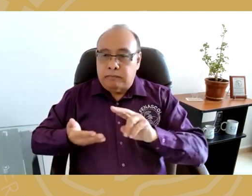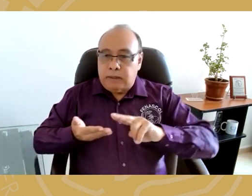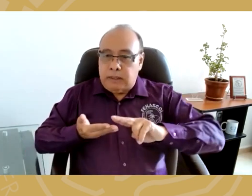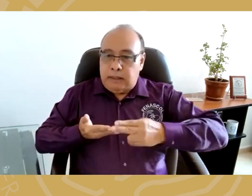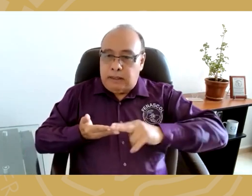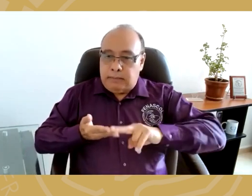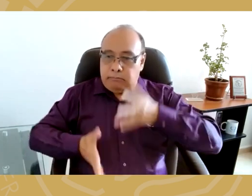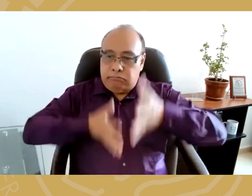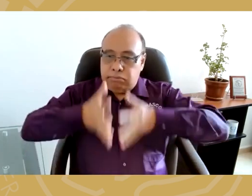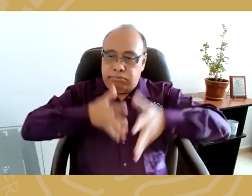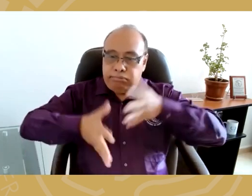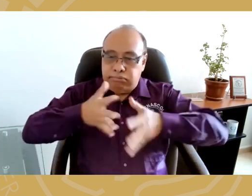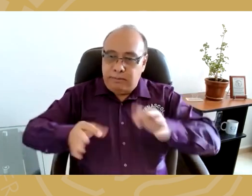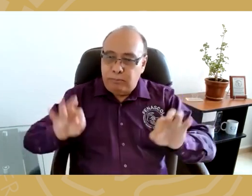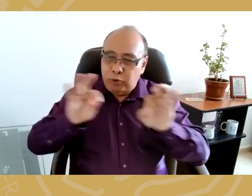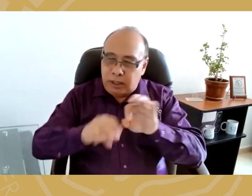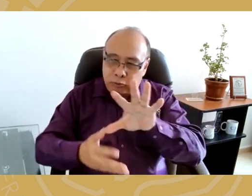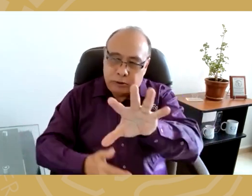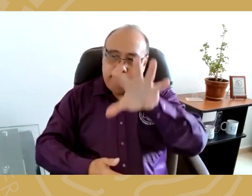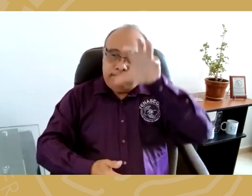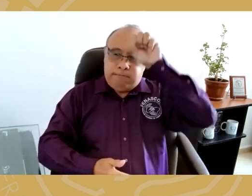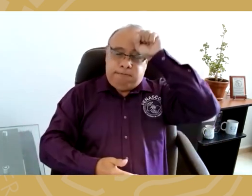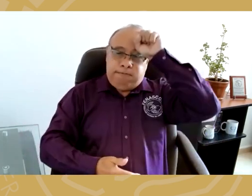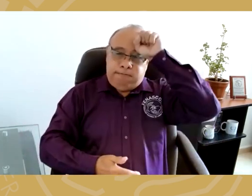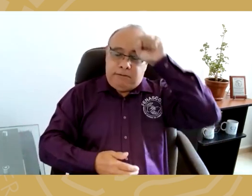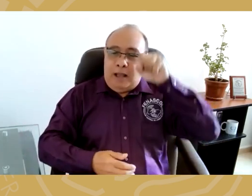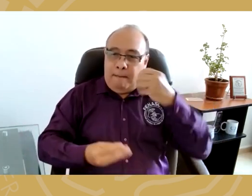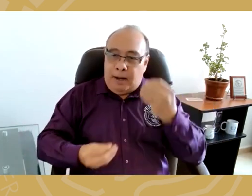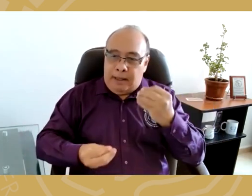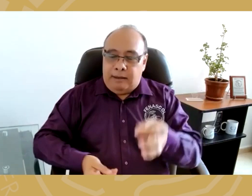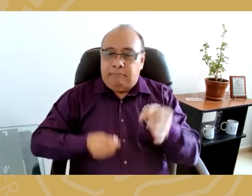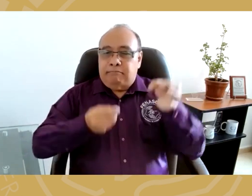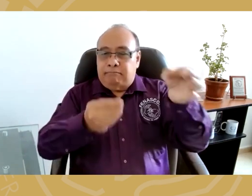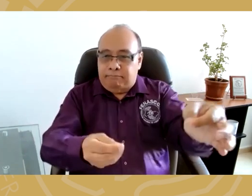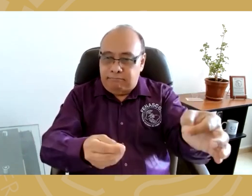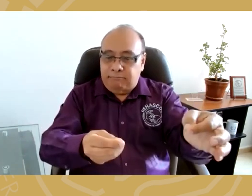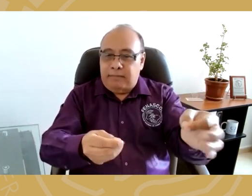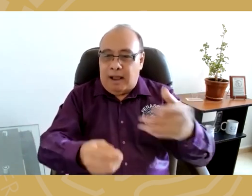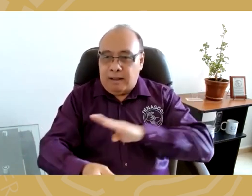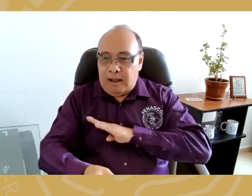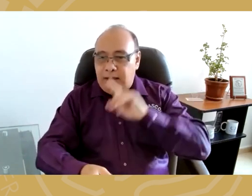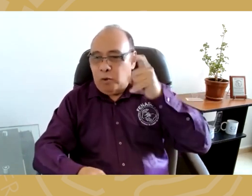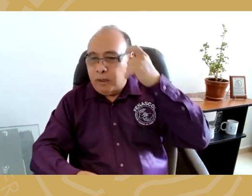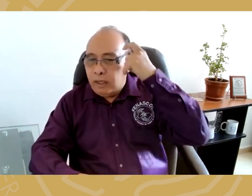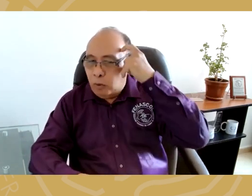Acá encontramos la interpretación en lengua de señas. Es importante que se apropien de ella para que al presentarla a las